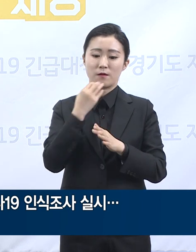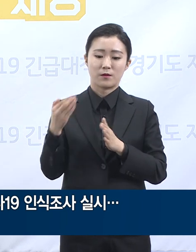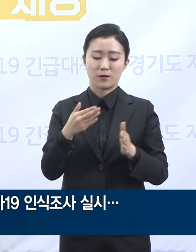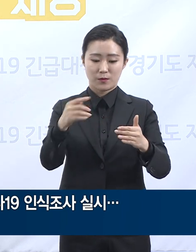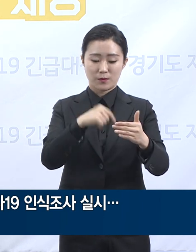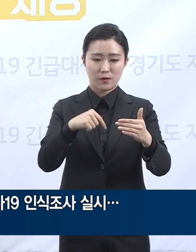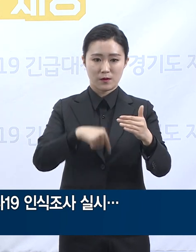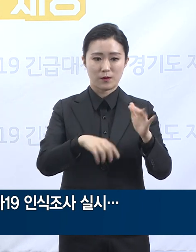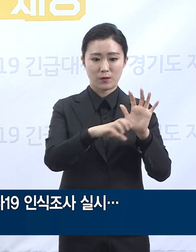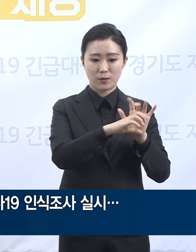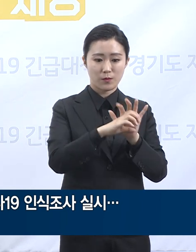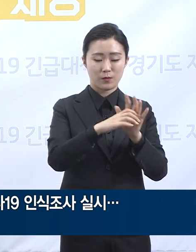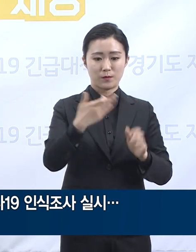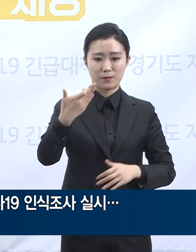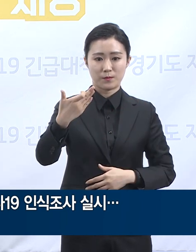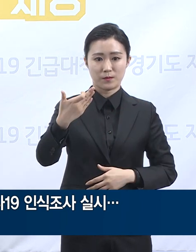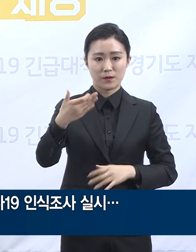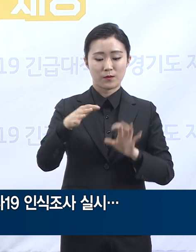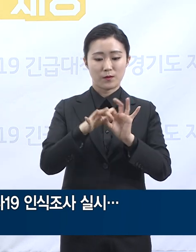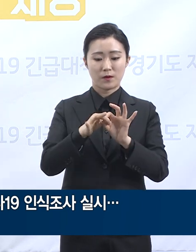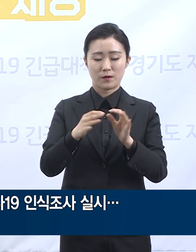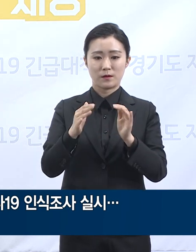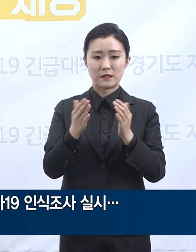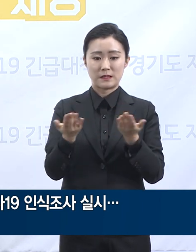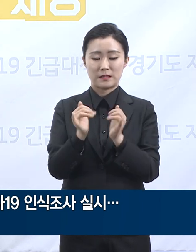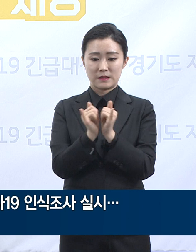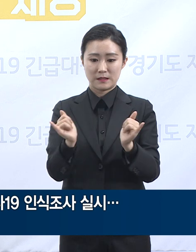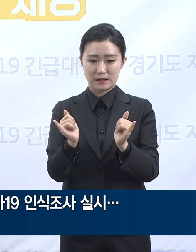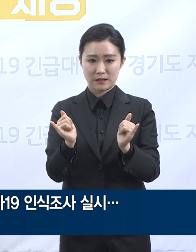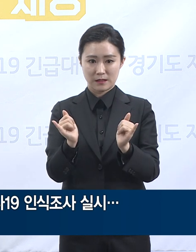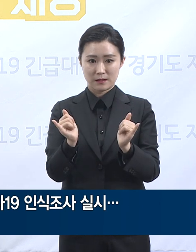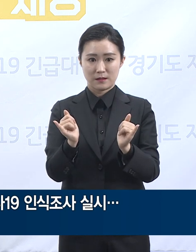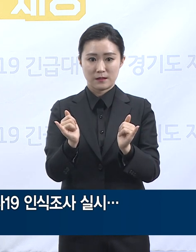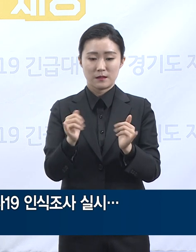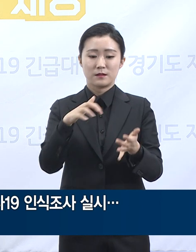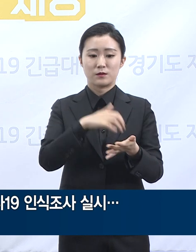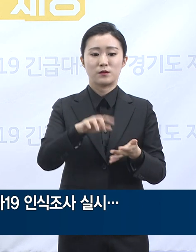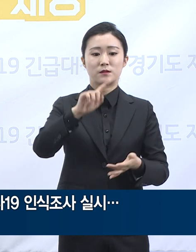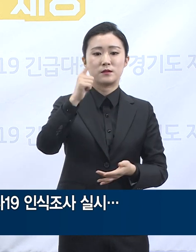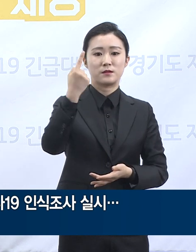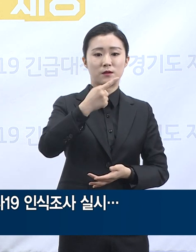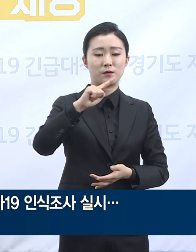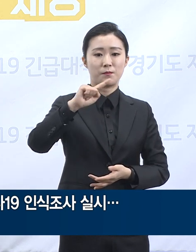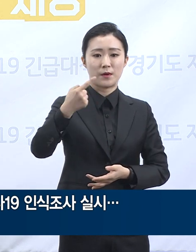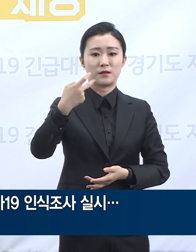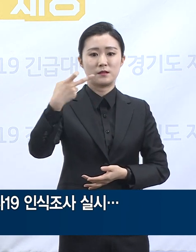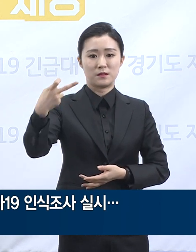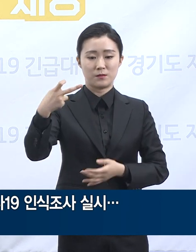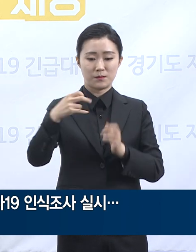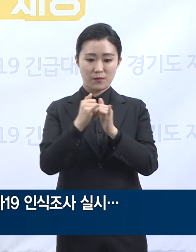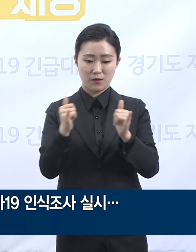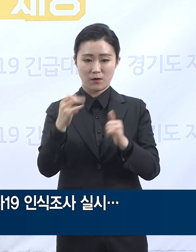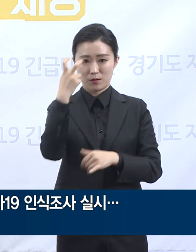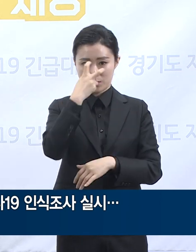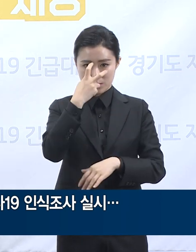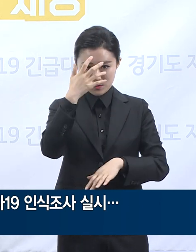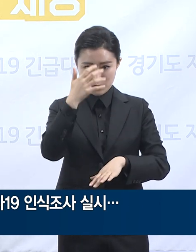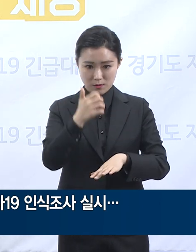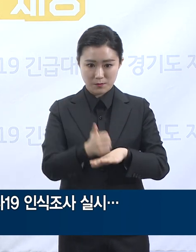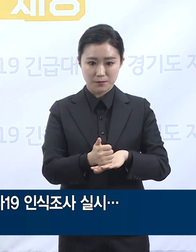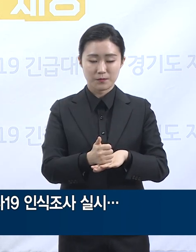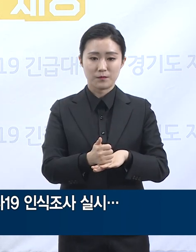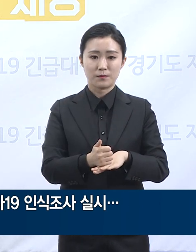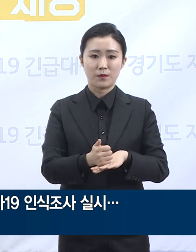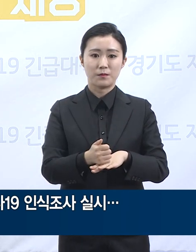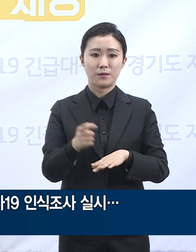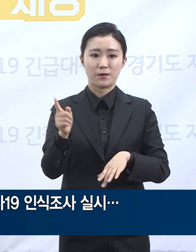인식조사를 진행하였습니다. 총 1,112명을 대상으로 진행된 이번 조사는 코로나19 대응의 핵심 주체이자